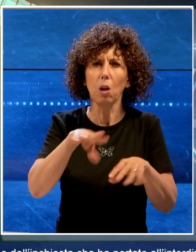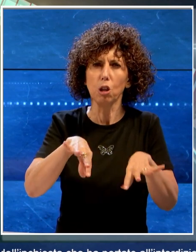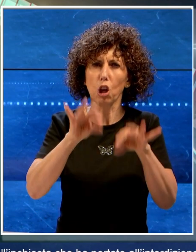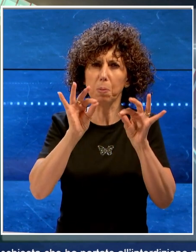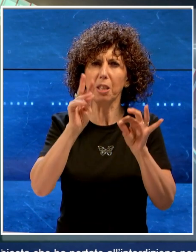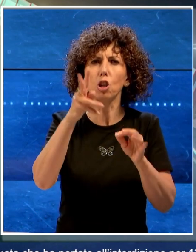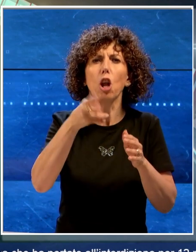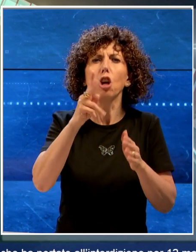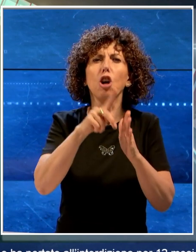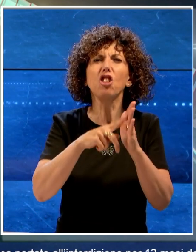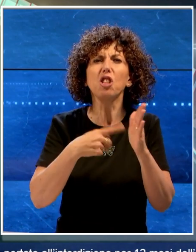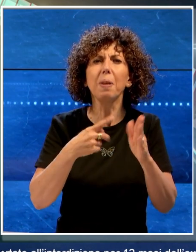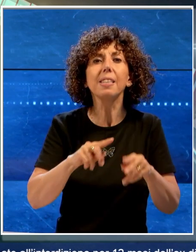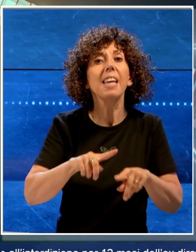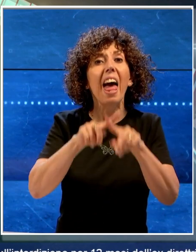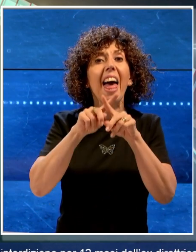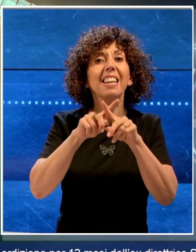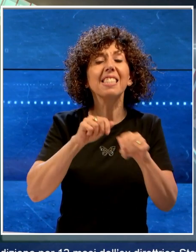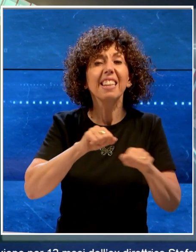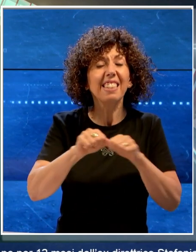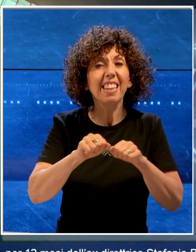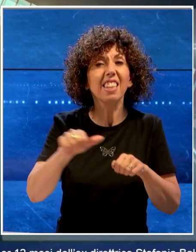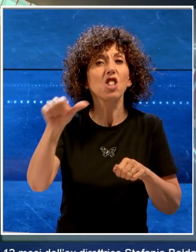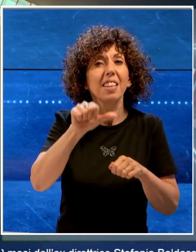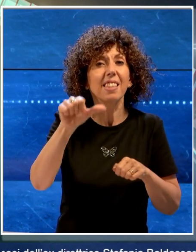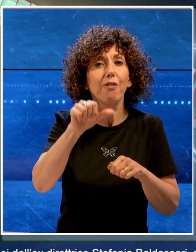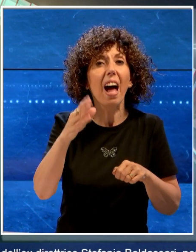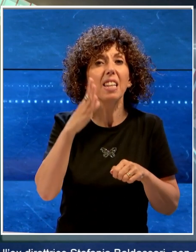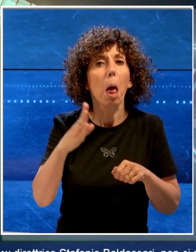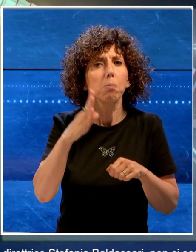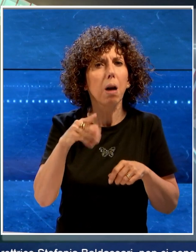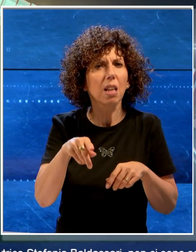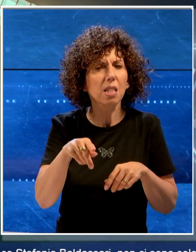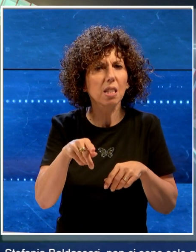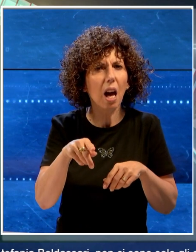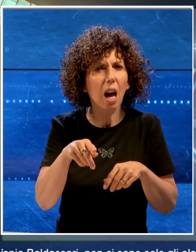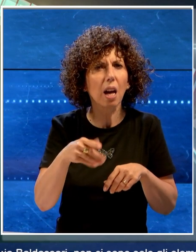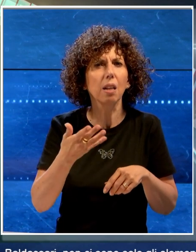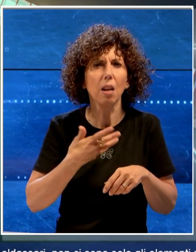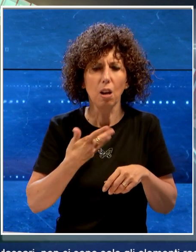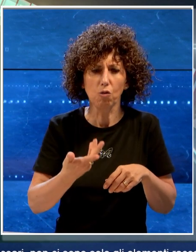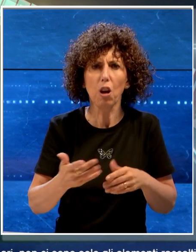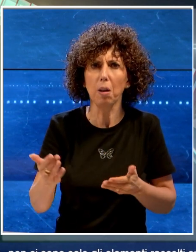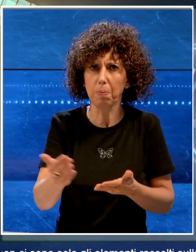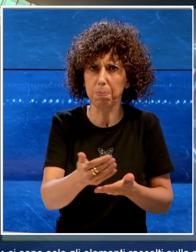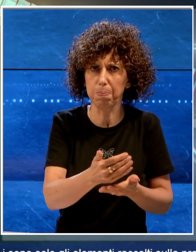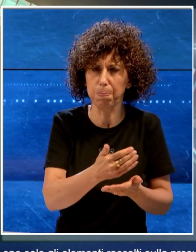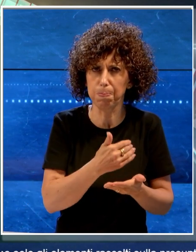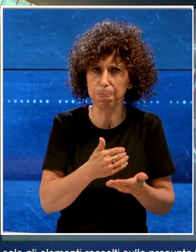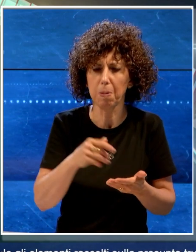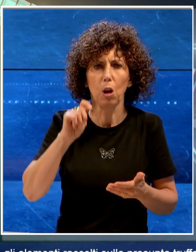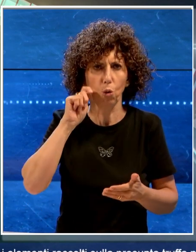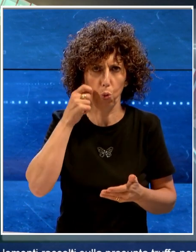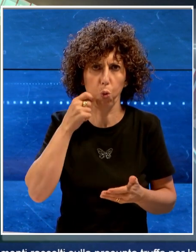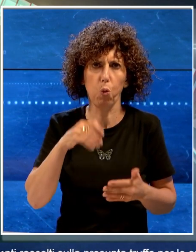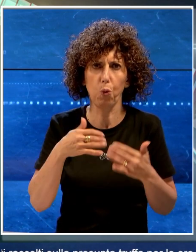mesi dell'ex direttrice Stefania Baldassarri, non ci sono solo elementi raccolti sulla presunta